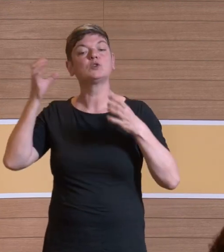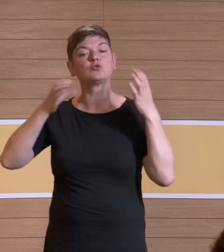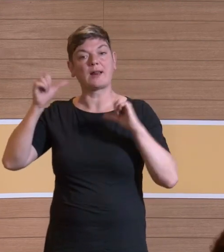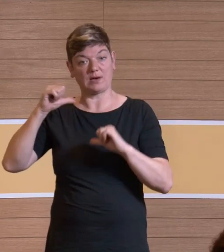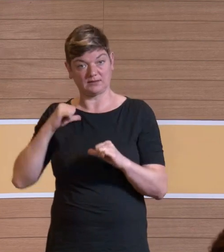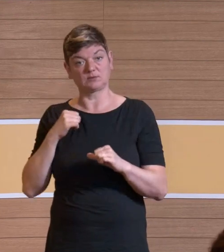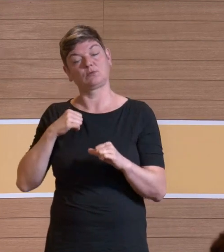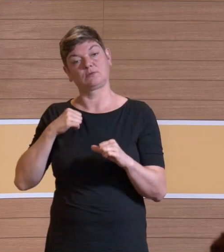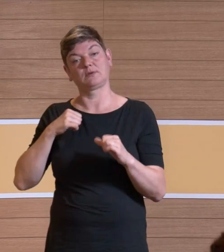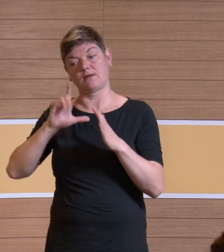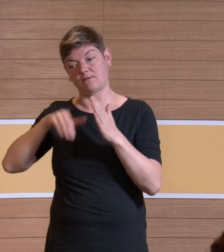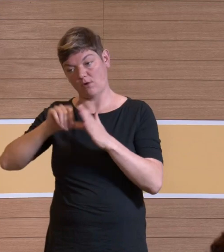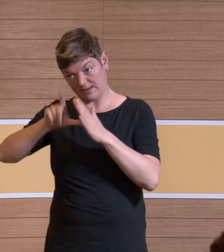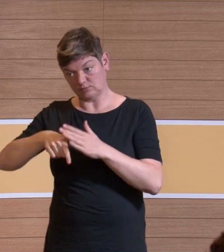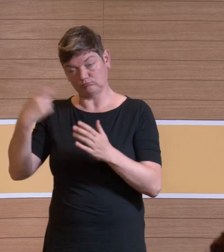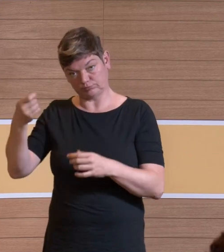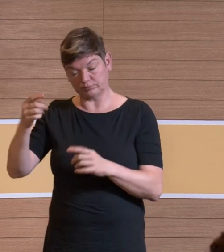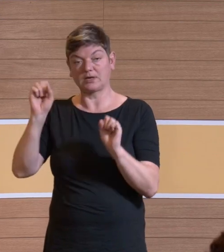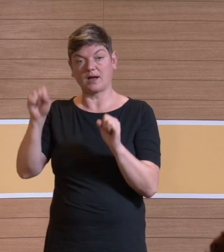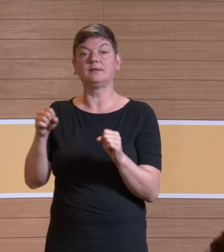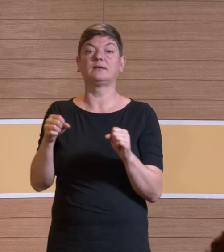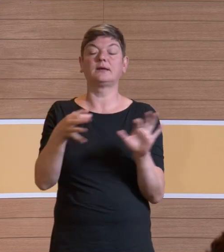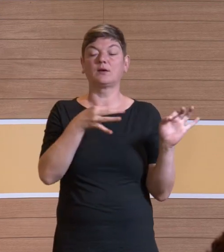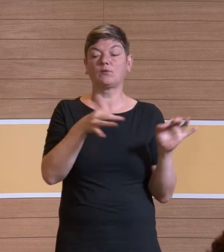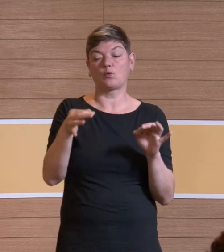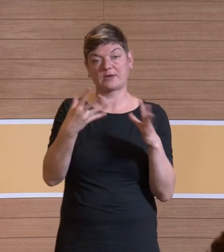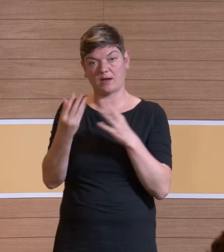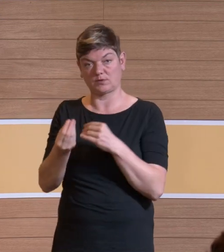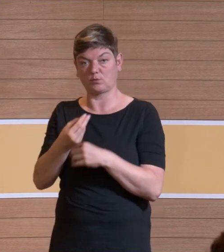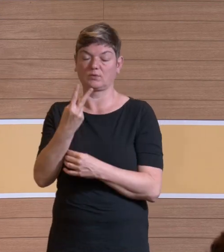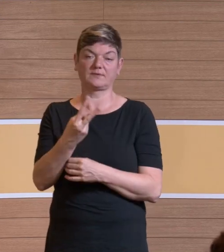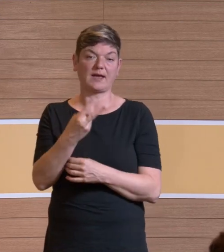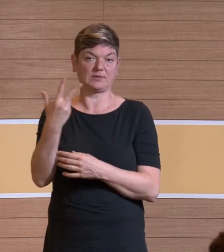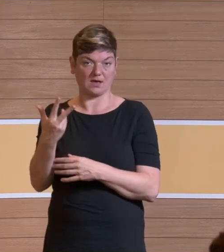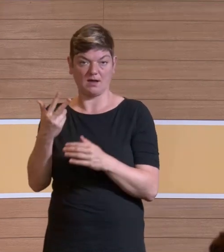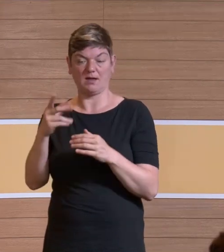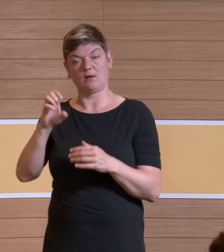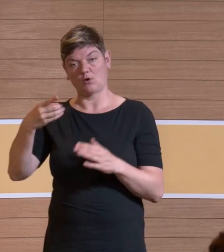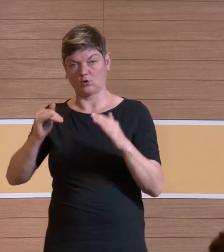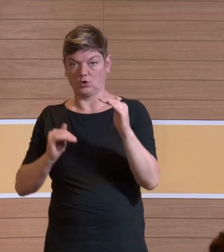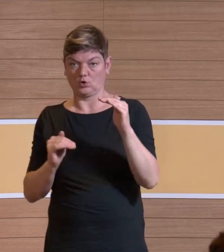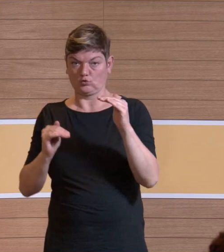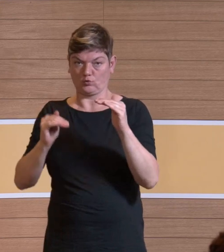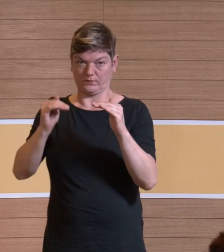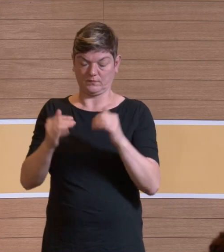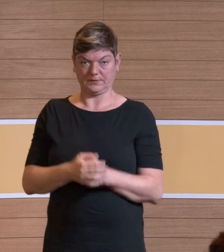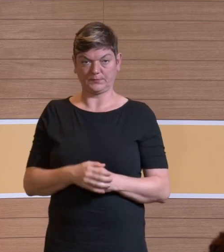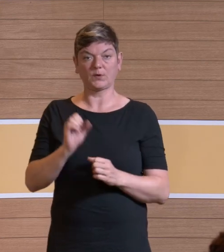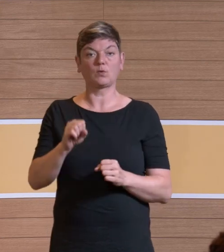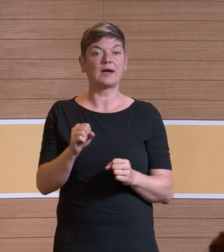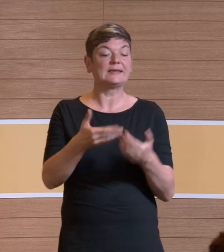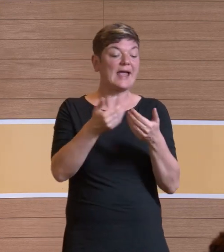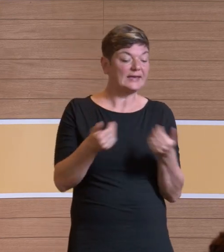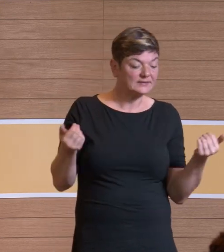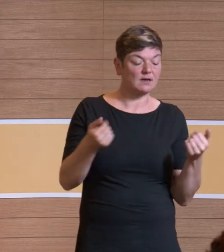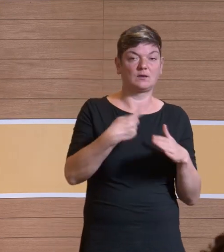komme ich mit einer geführten Absaugung auf zwei bis drei Lokstufen und kann zusätzlich durch eine Absaugung